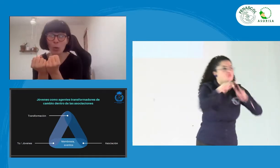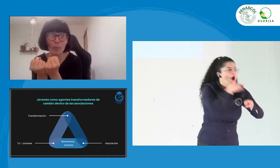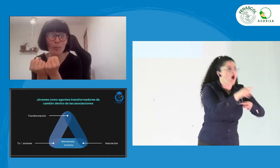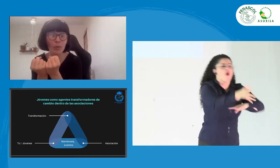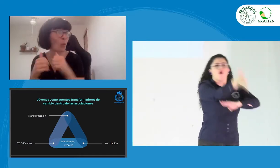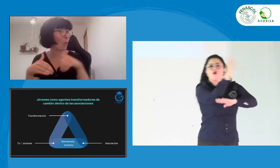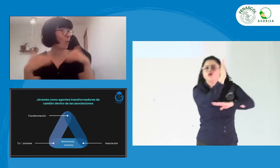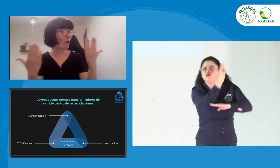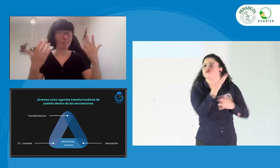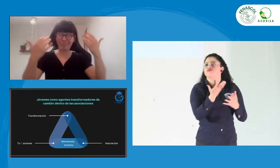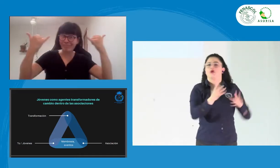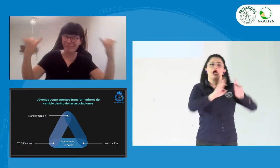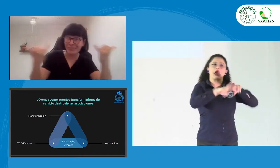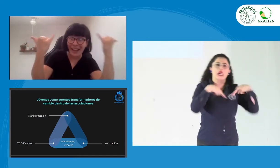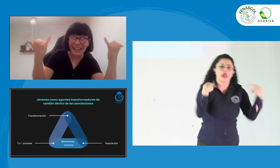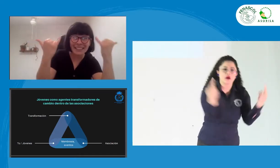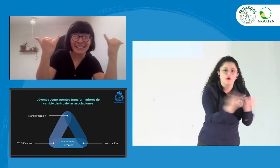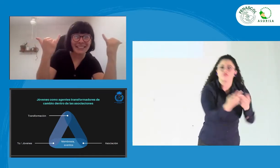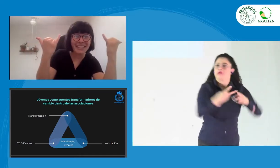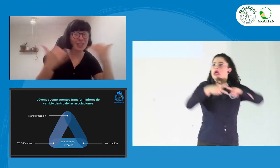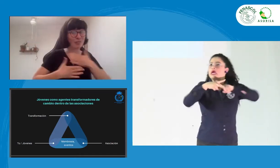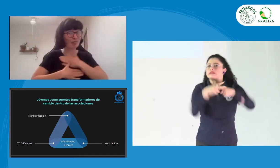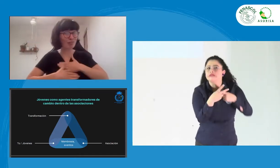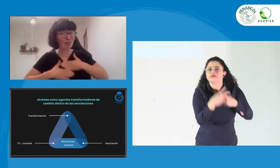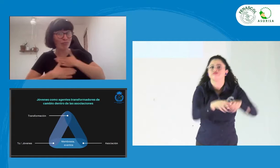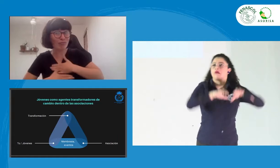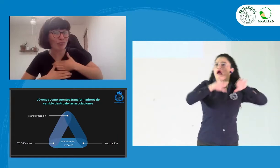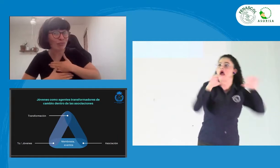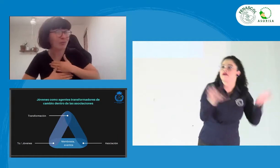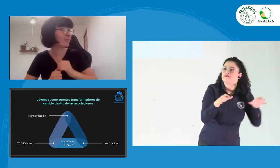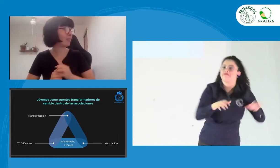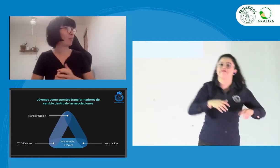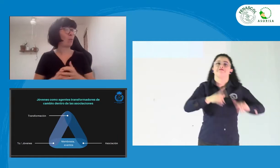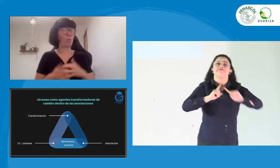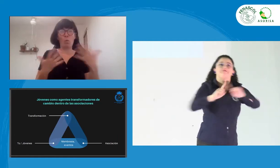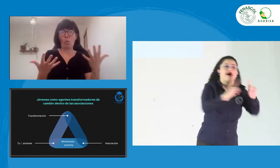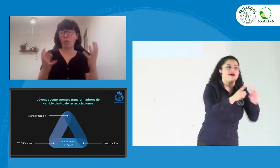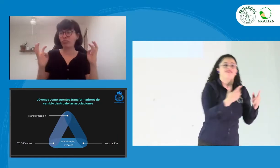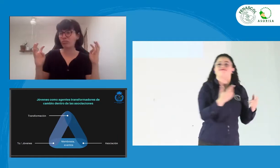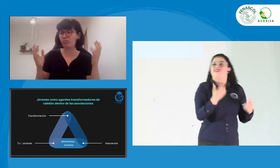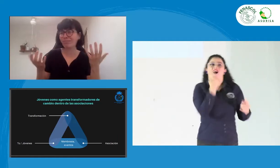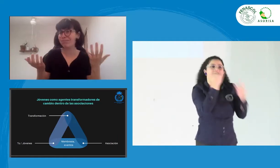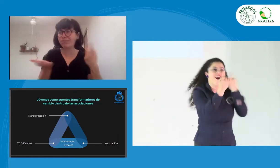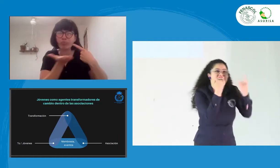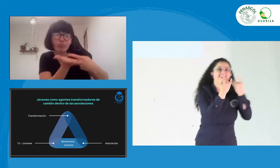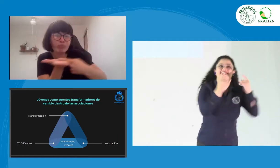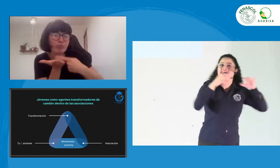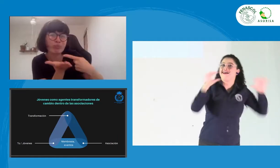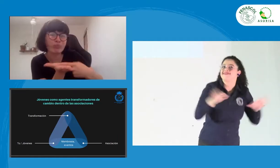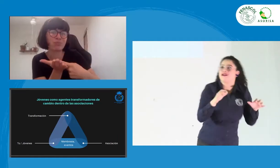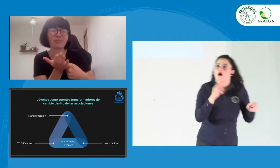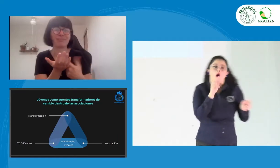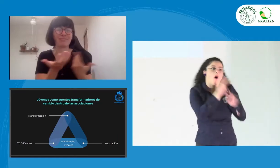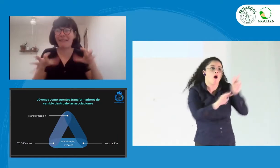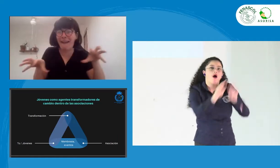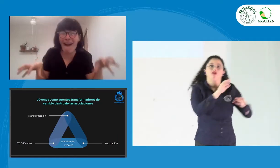Espacios tales como talleres, conferencias, fiestas, diferentes espacios sociales